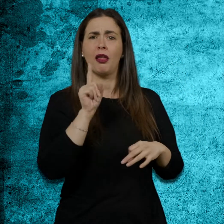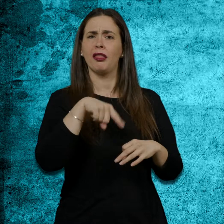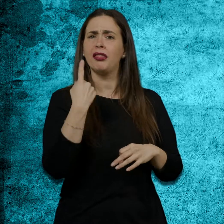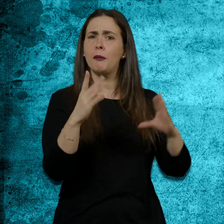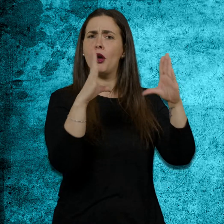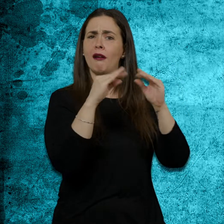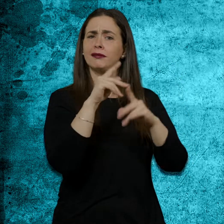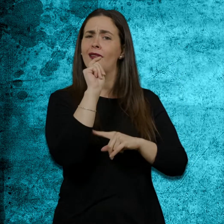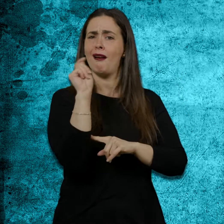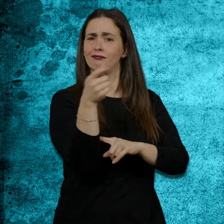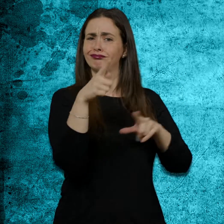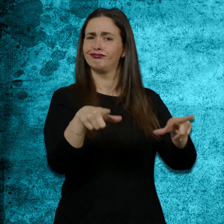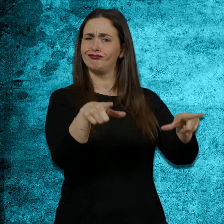universitària com a educadora social.